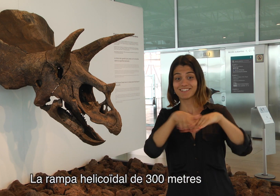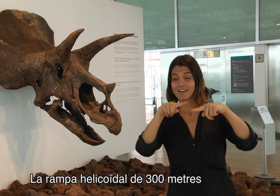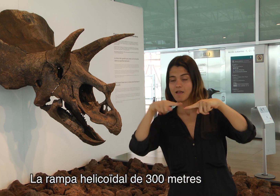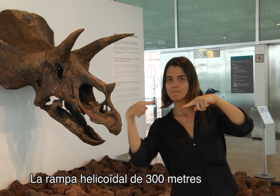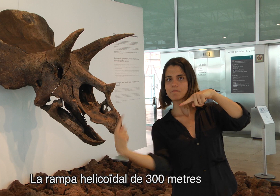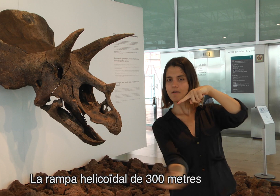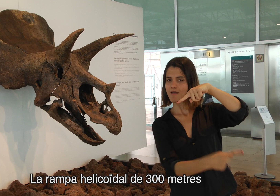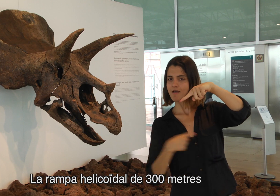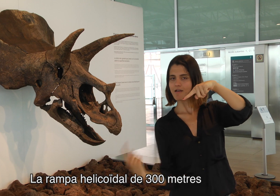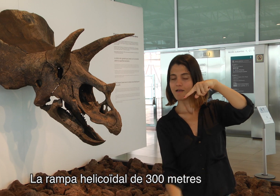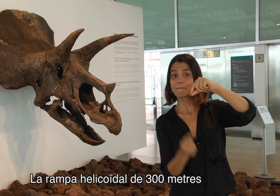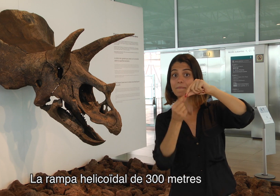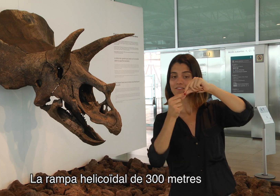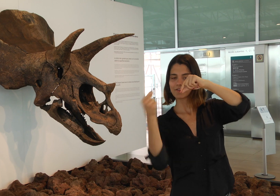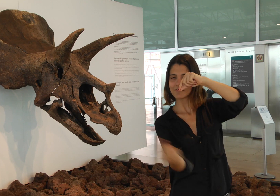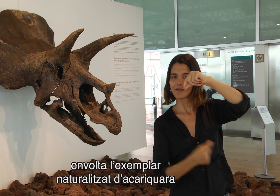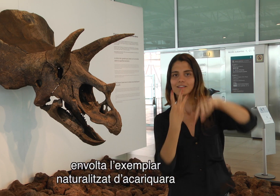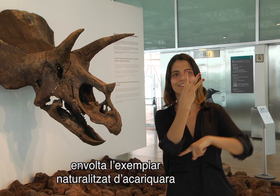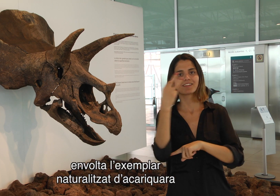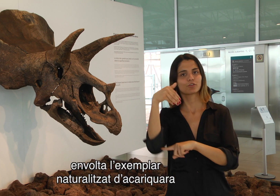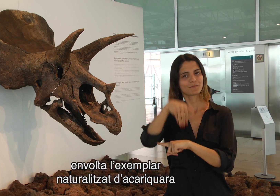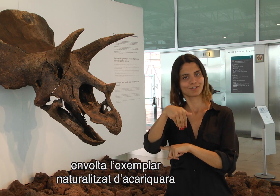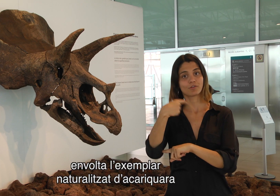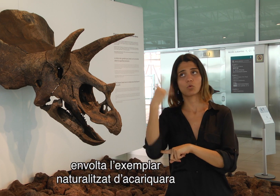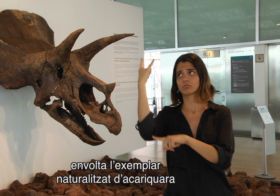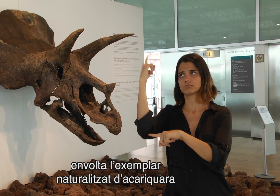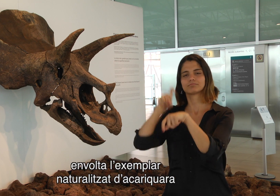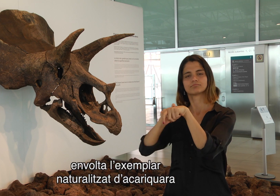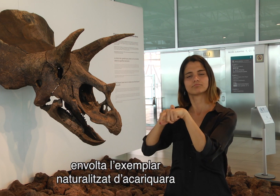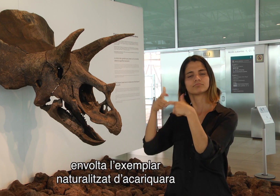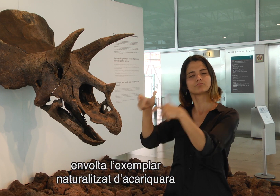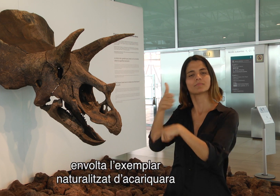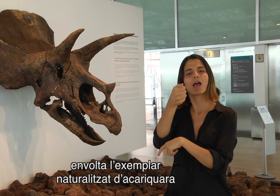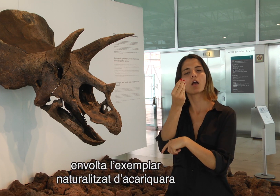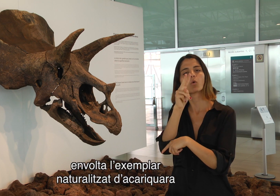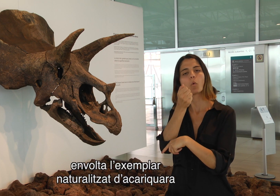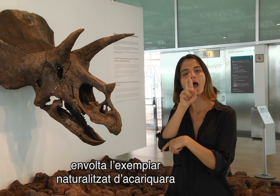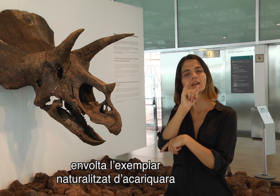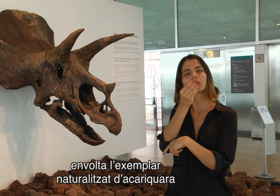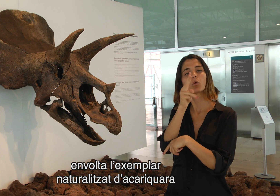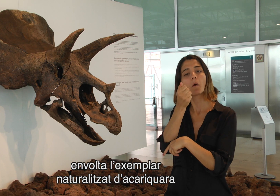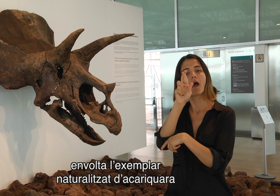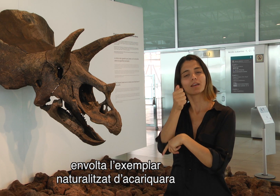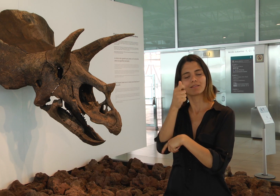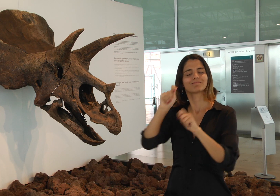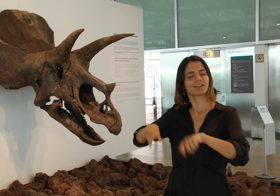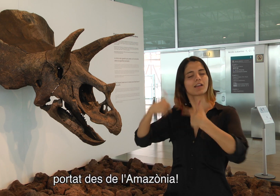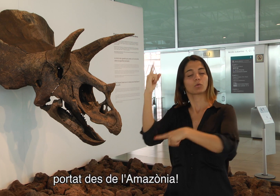la Sala Ágora i al Planetari 3D. La rampa alicoidal de 300 metres envolta l'exemplar